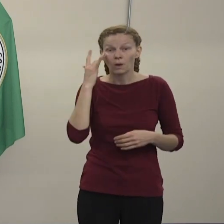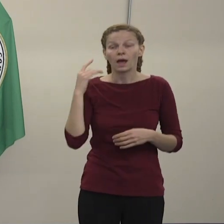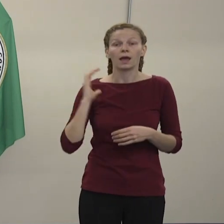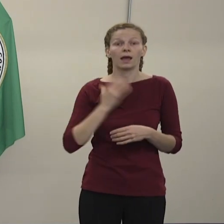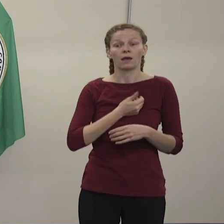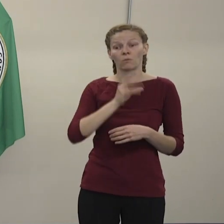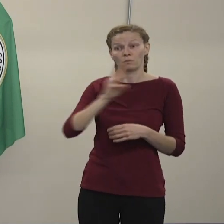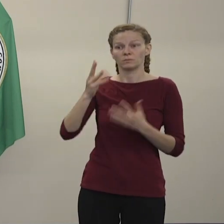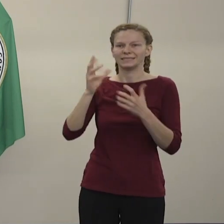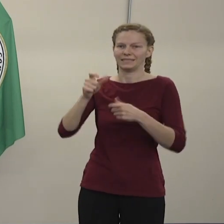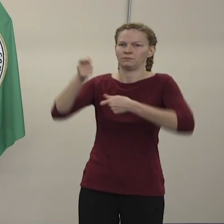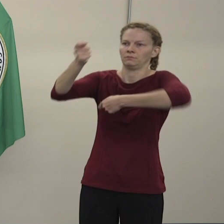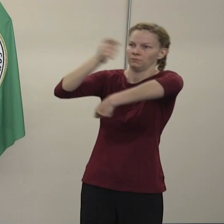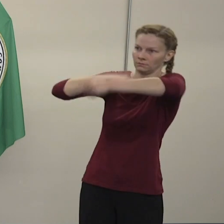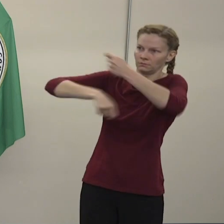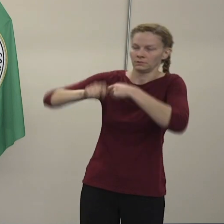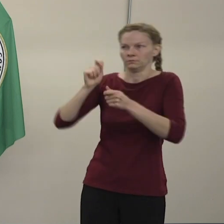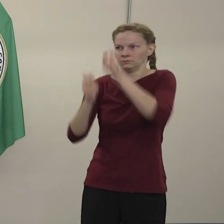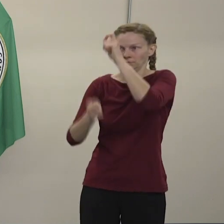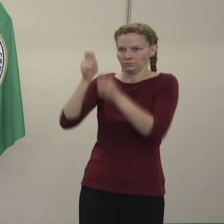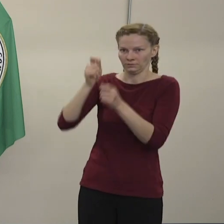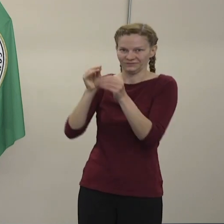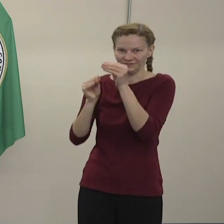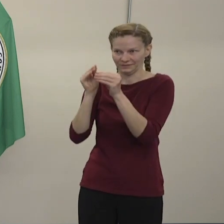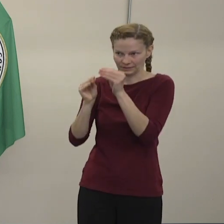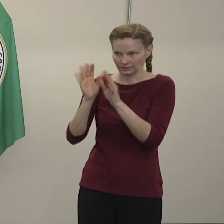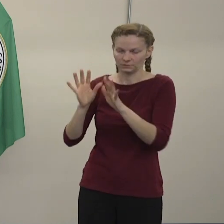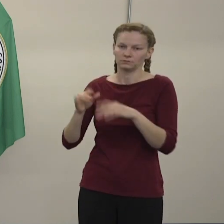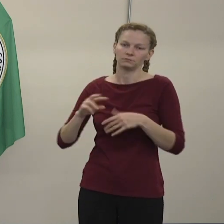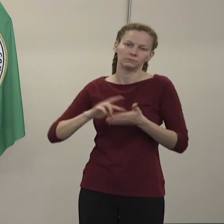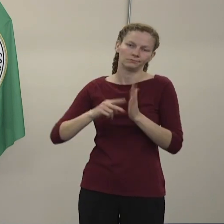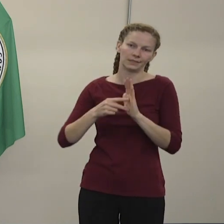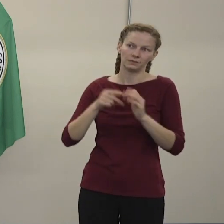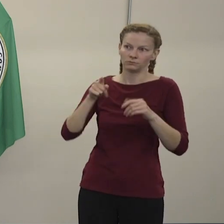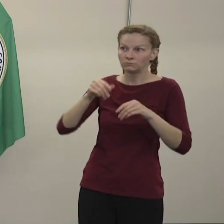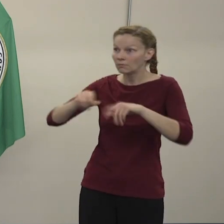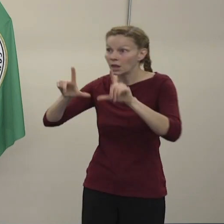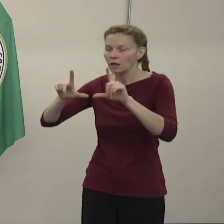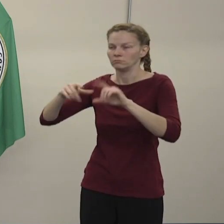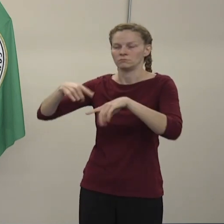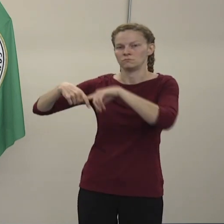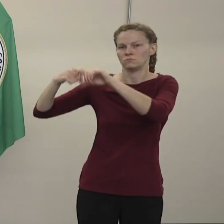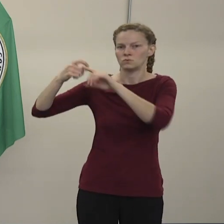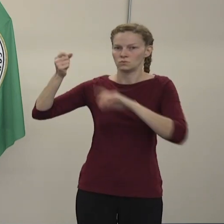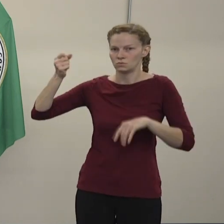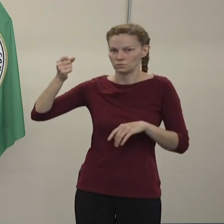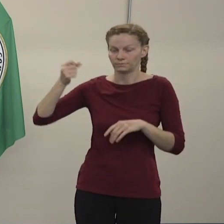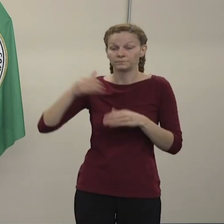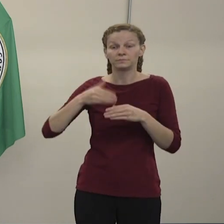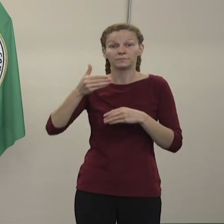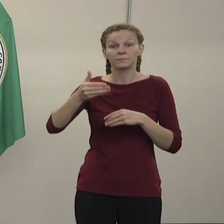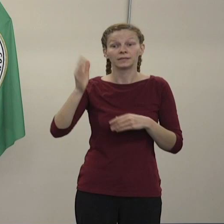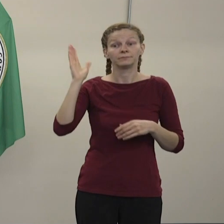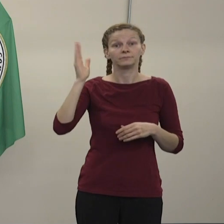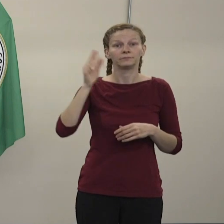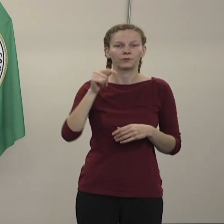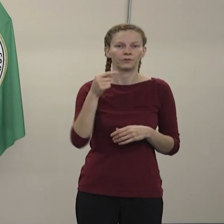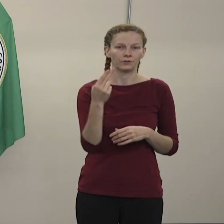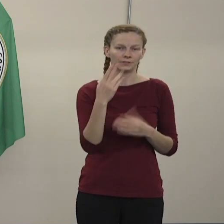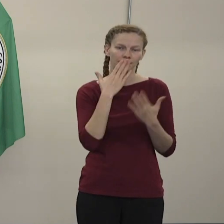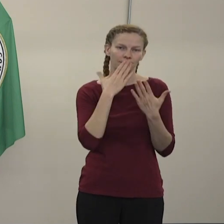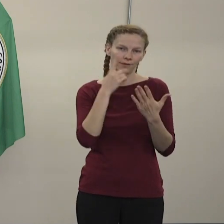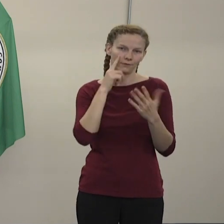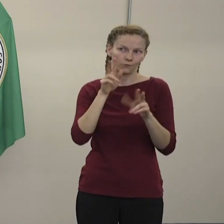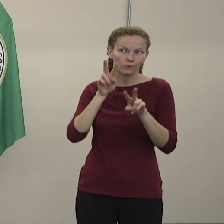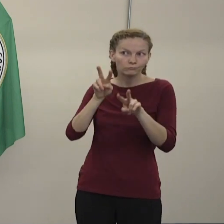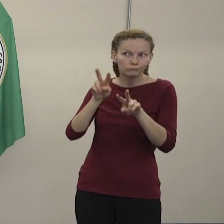Tecnología Interna del Condado va a estar haciendo actualizaciones. Y la próxima actualización será el